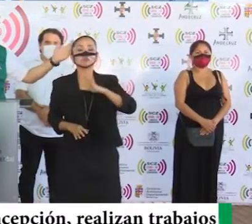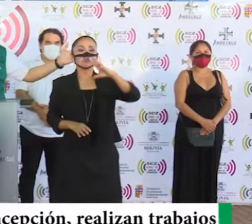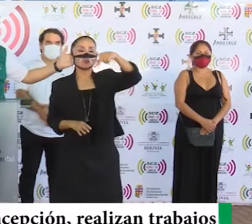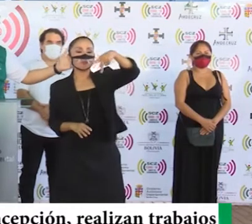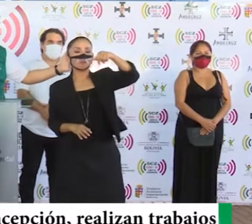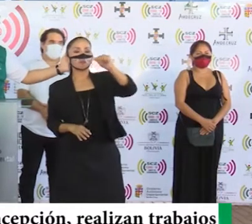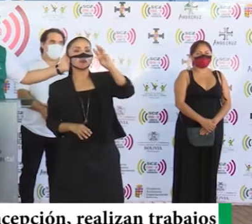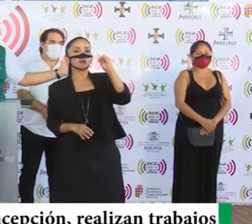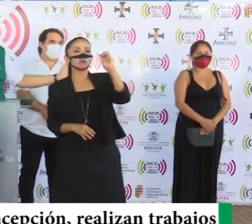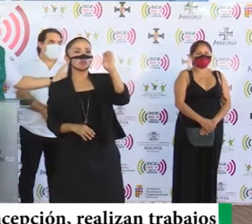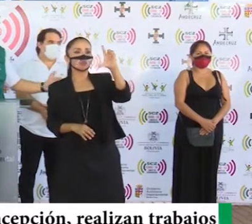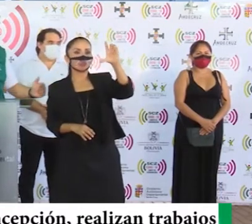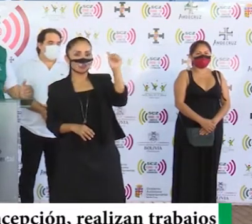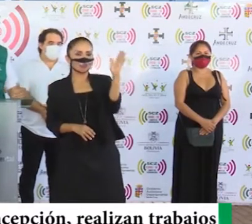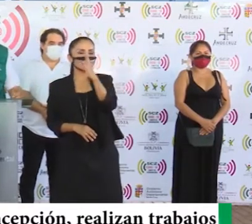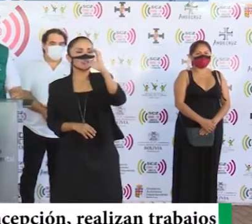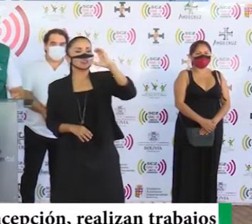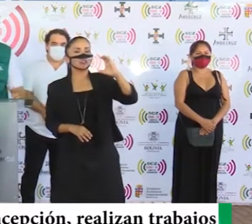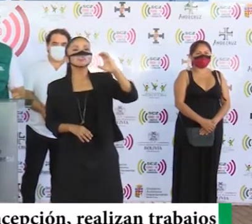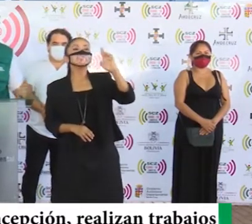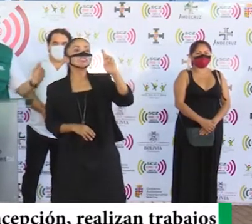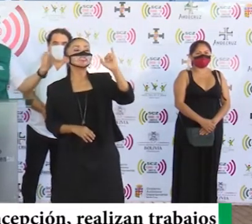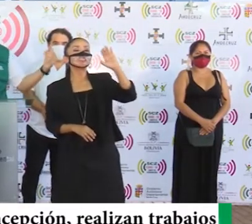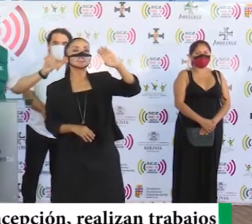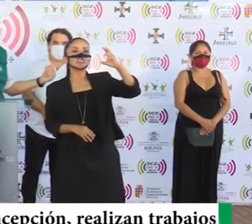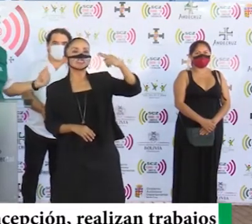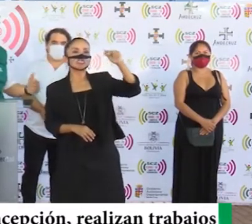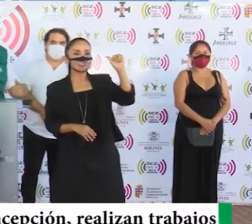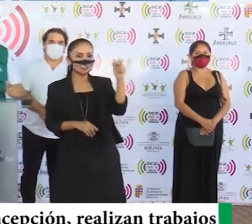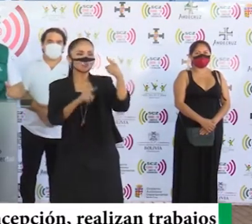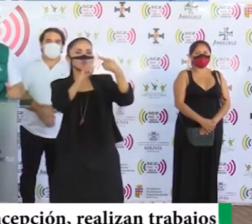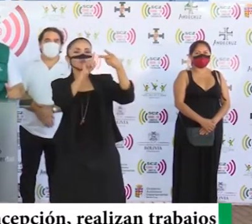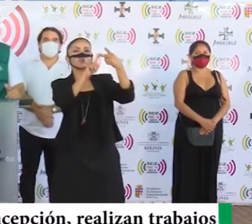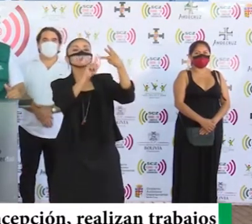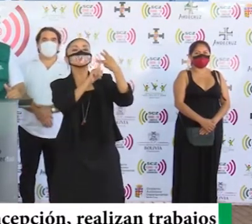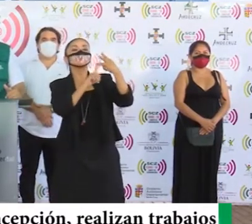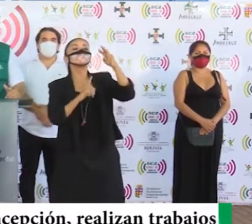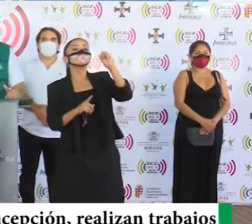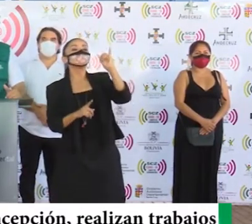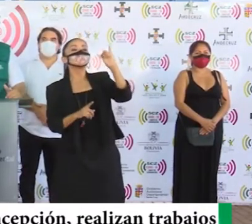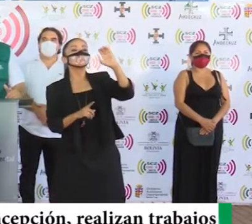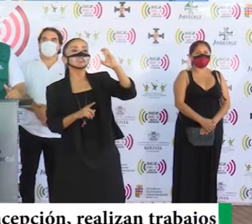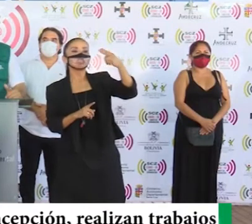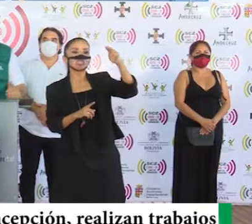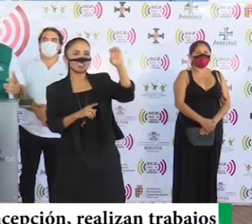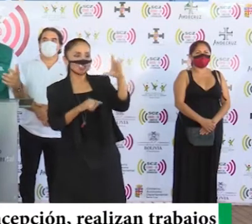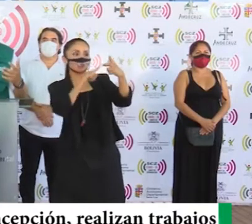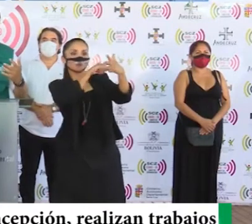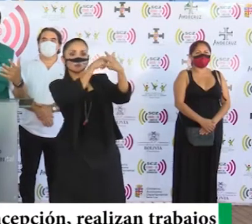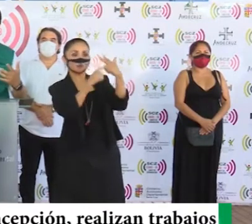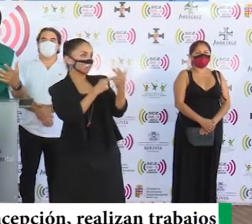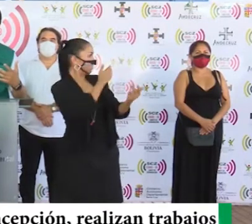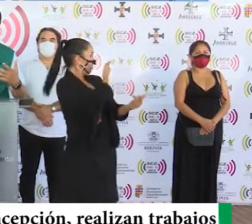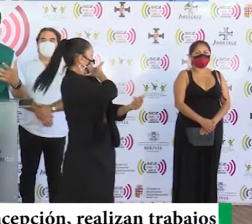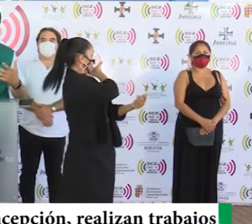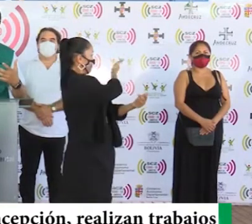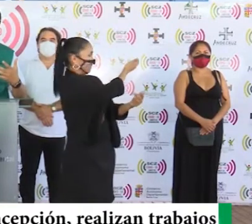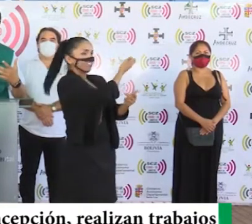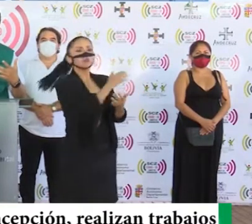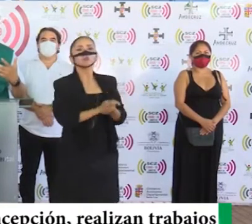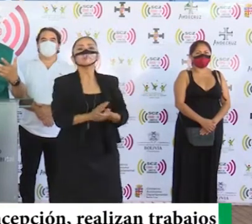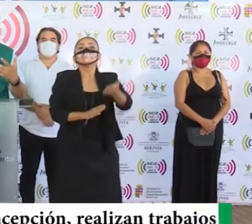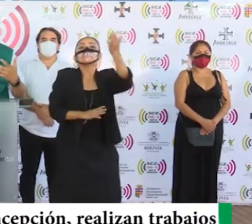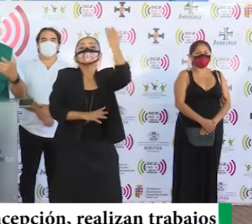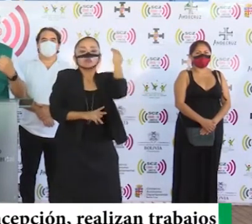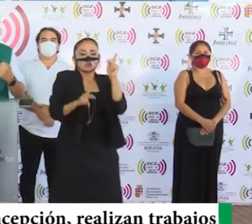Magnanes, el señor Richard Correa y nuestro querido amigo Michel Flavio Viruez. Como tres personas que en su